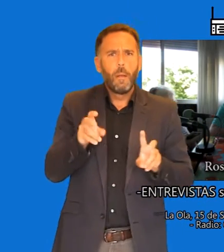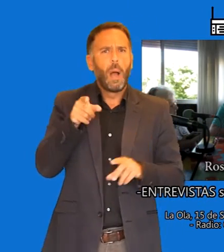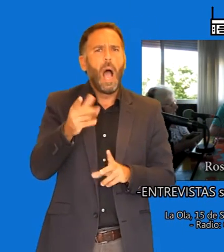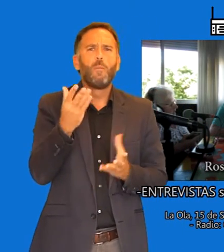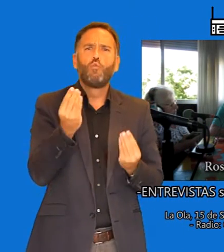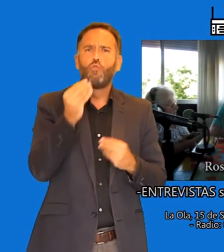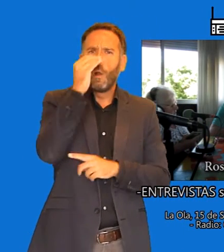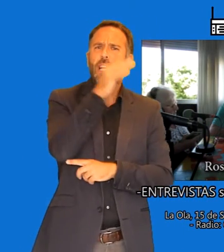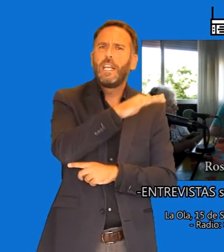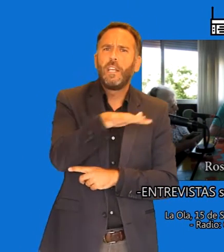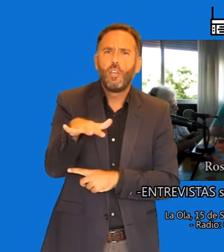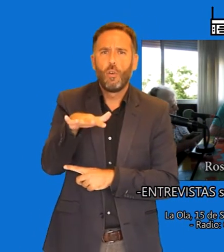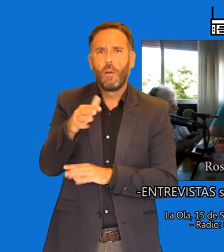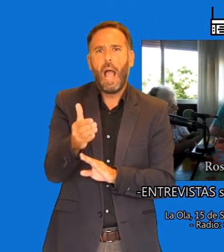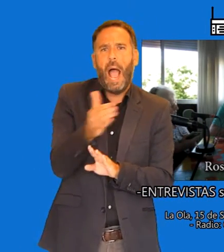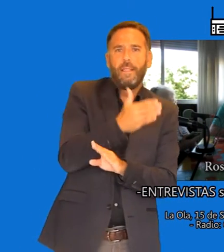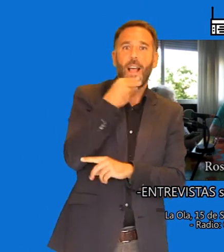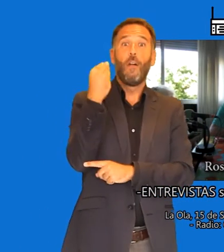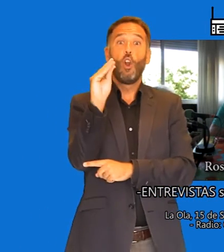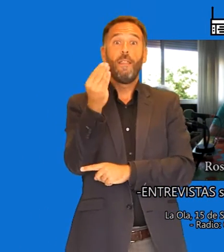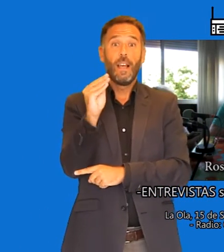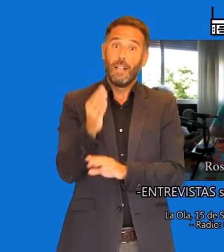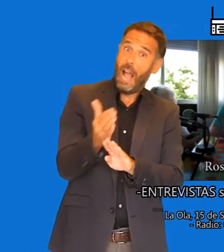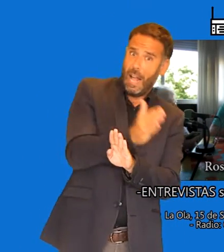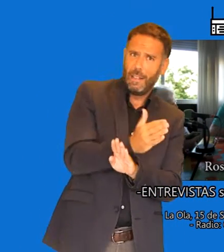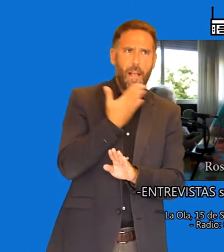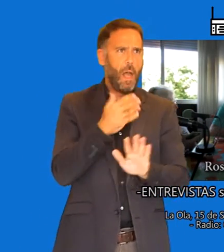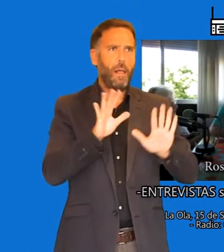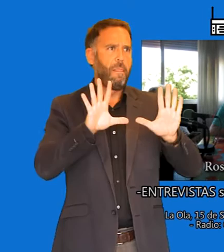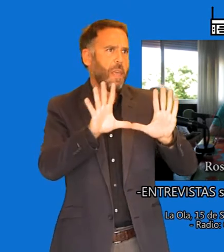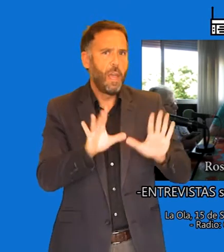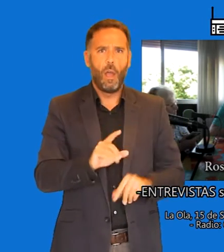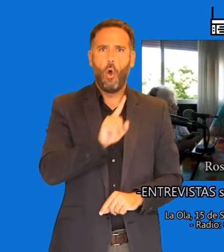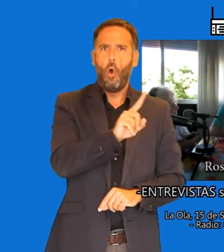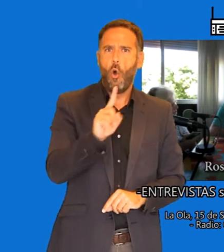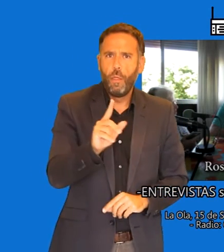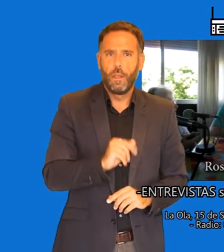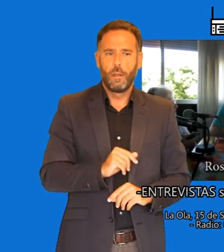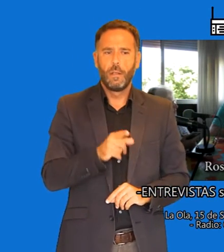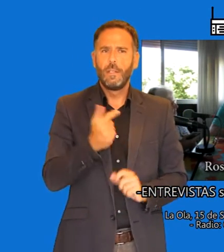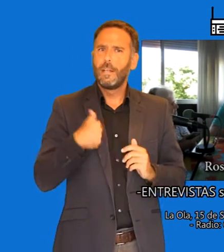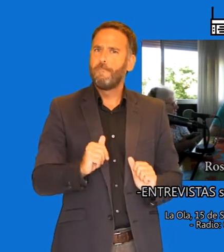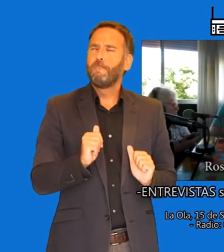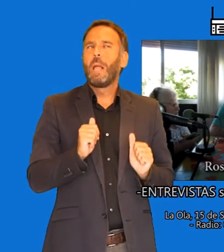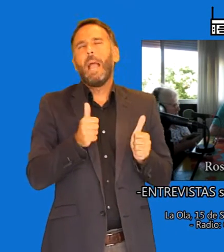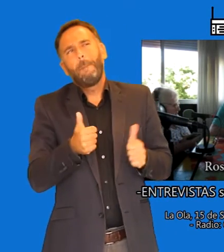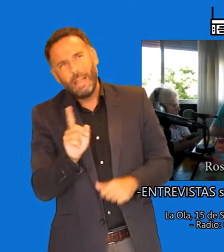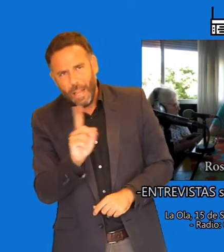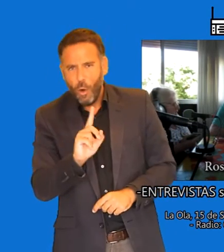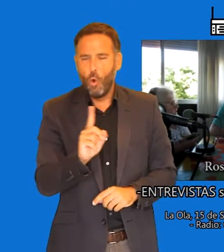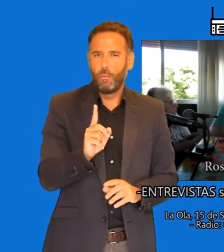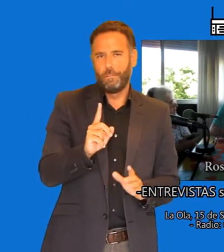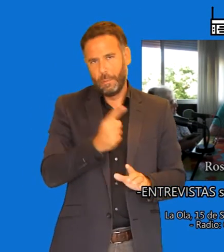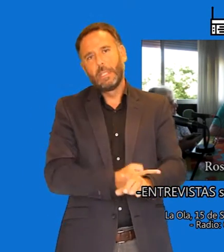preadolescentes, con 10 y 11 años, no es que estén empezando con el tema de, no es